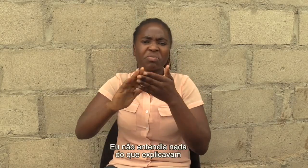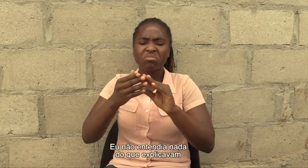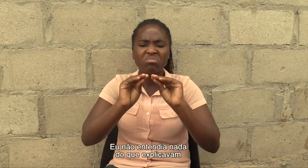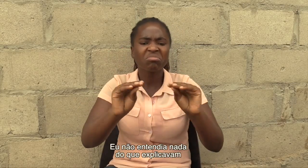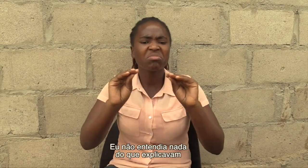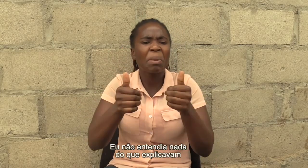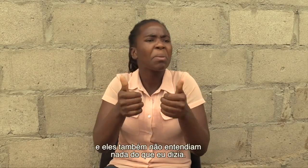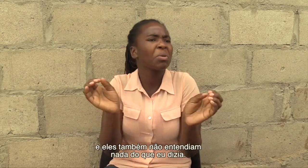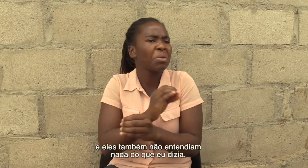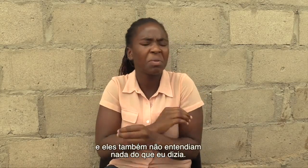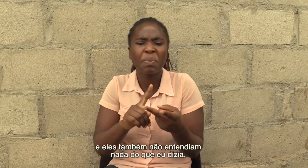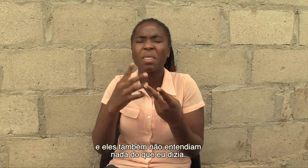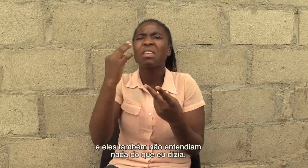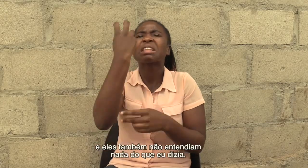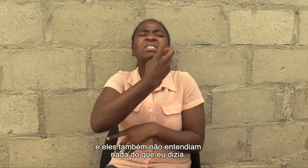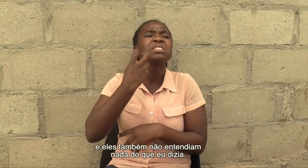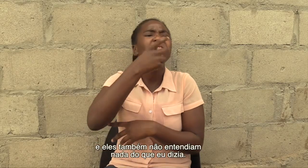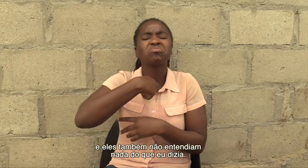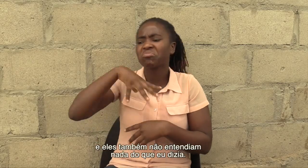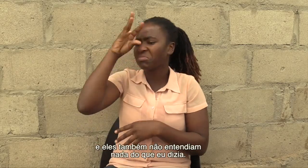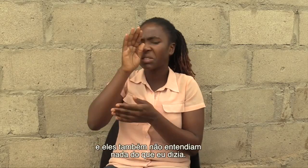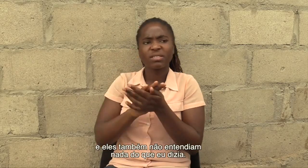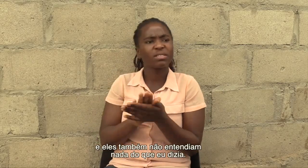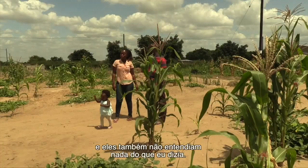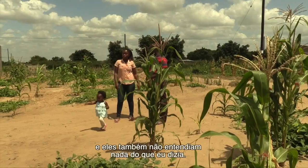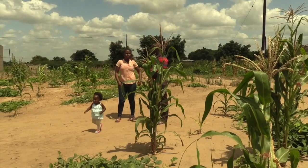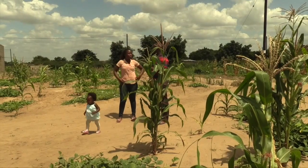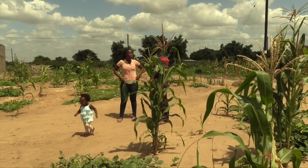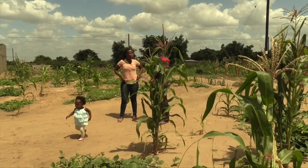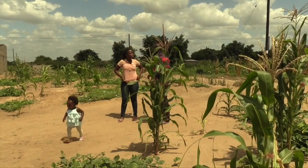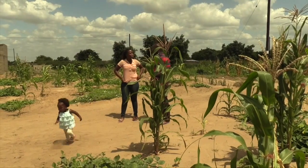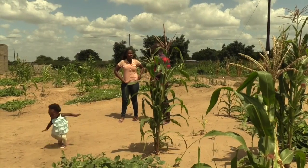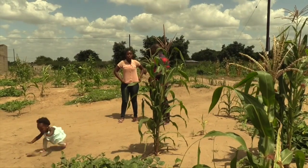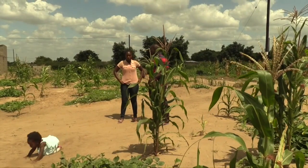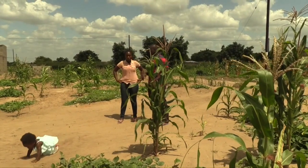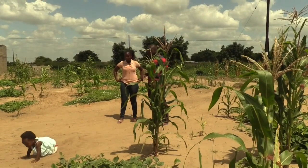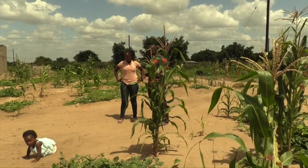nada do que explicavam e eles também não entendiam nada do que eu dizia.